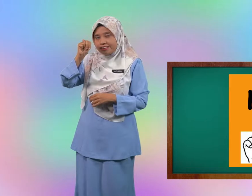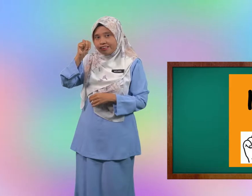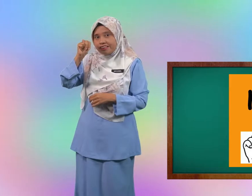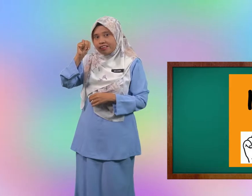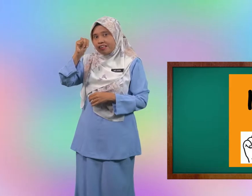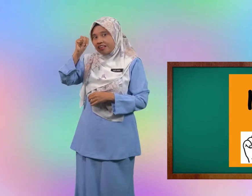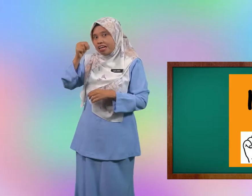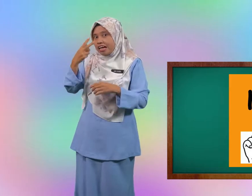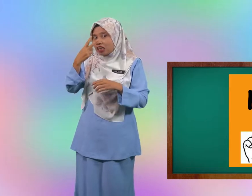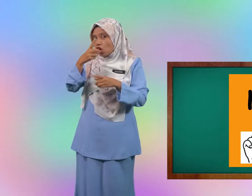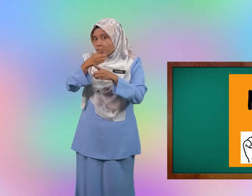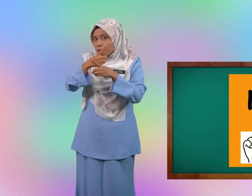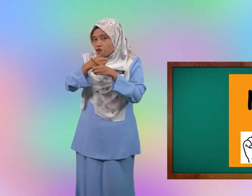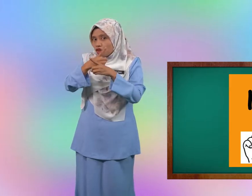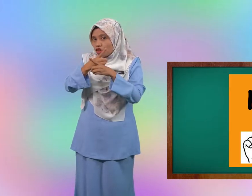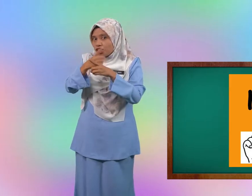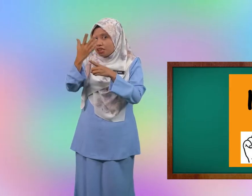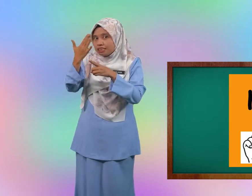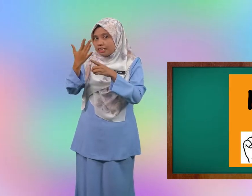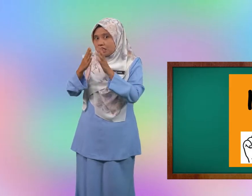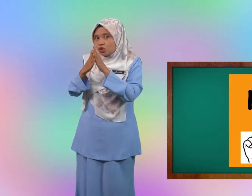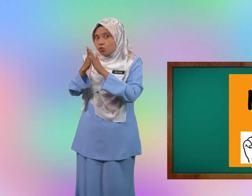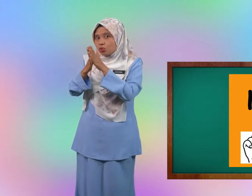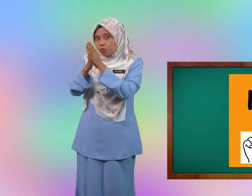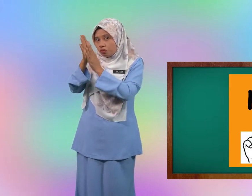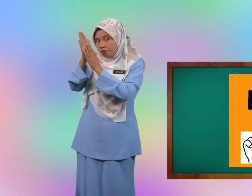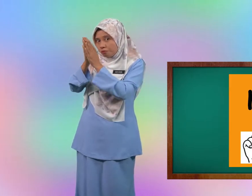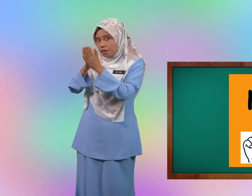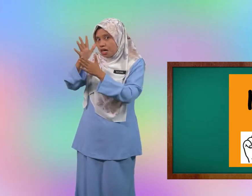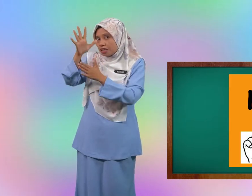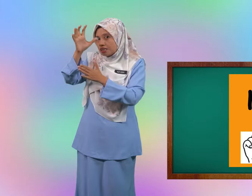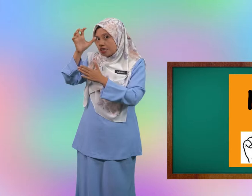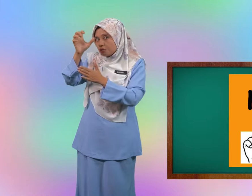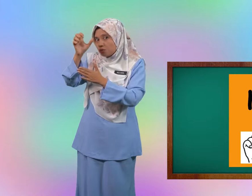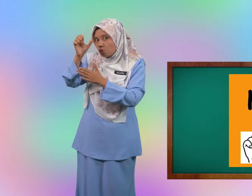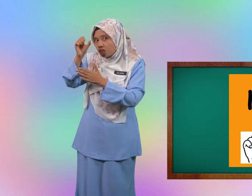ok tengok betul-betul jari cikgu genggam semua